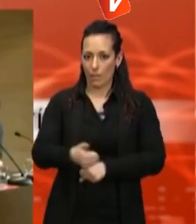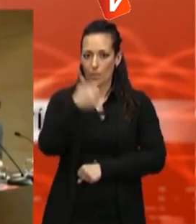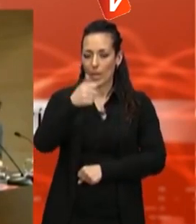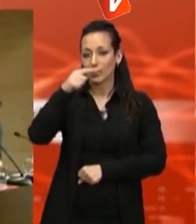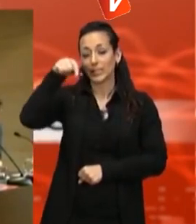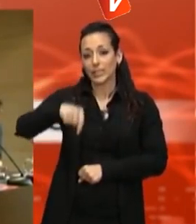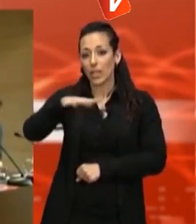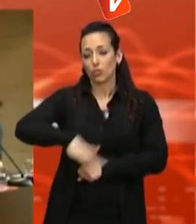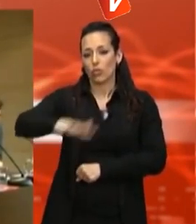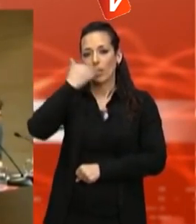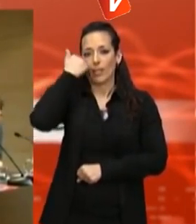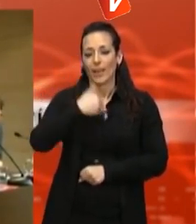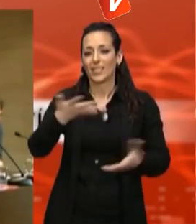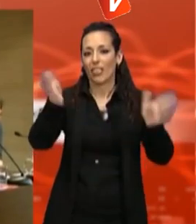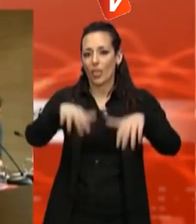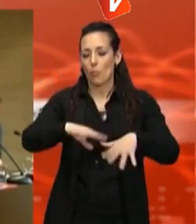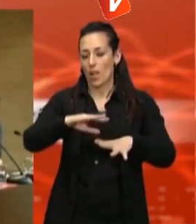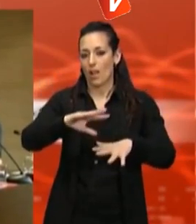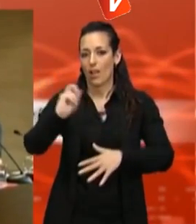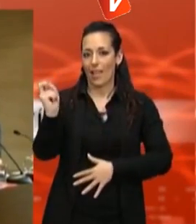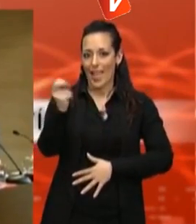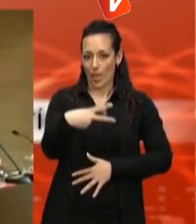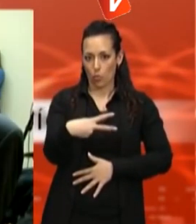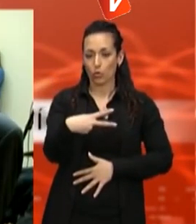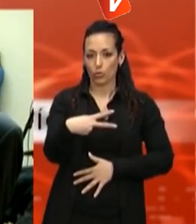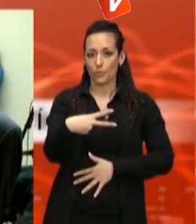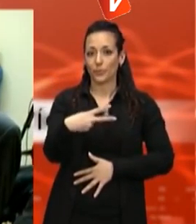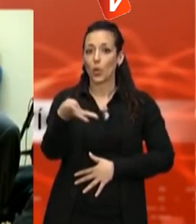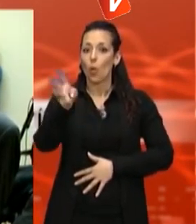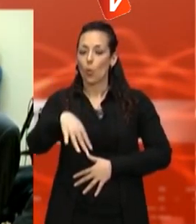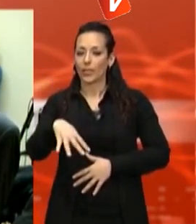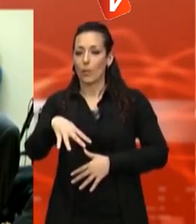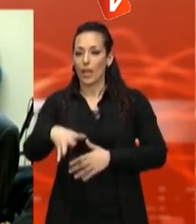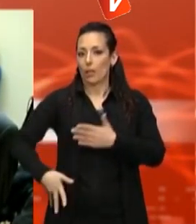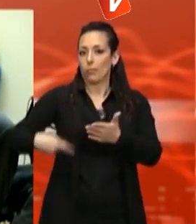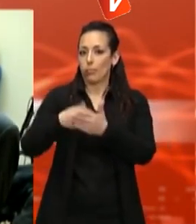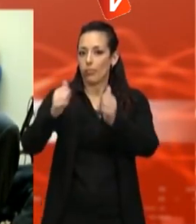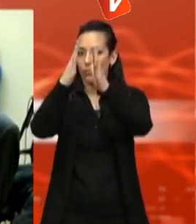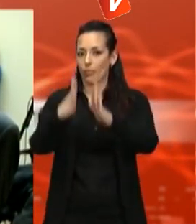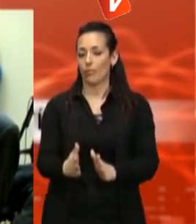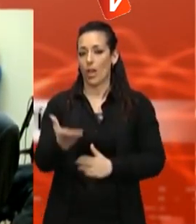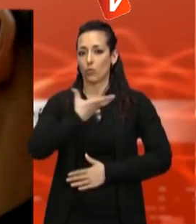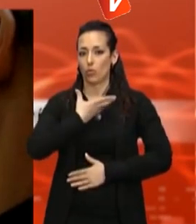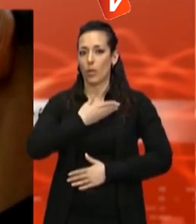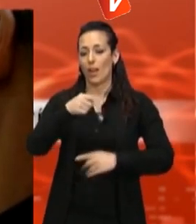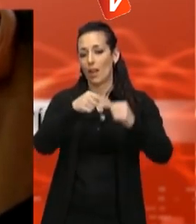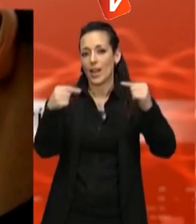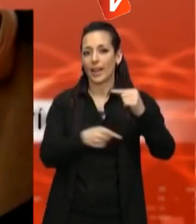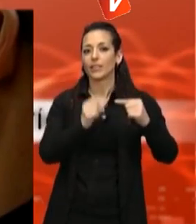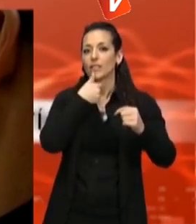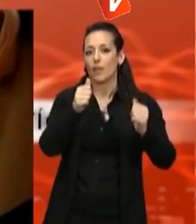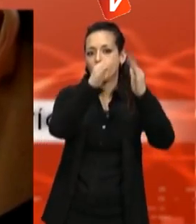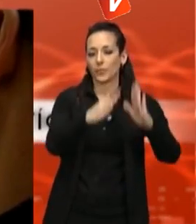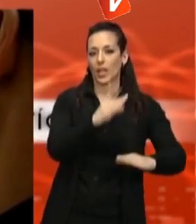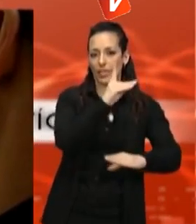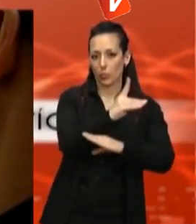.000 euros, 6.000 subvencionats per la Diputació i 4.000 per l'Ajuntament. A més, la ciutat disposarà, després de ser cot, d'un segon punt d'atenció dins